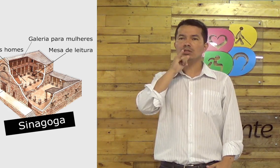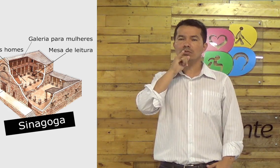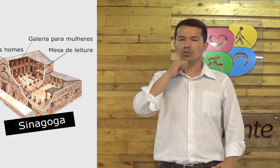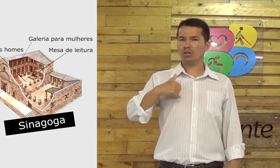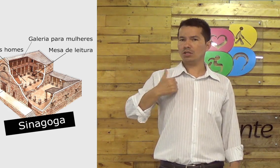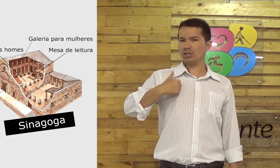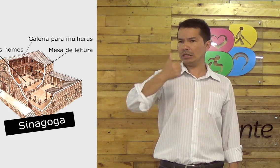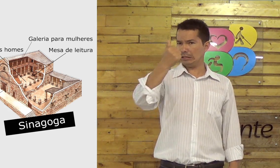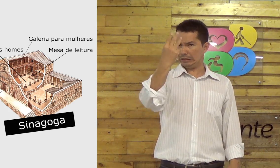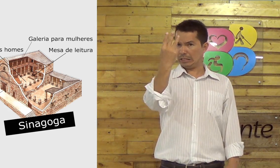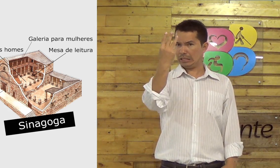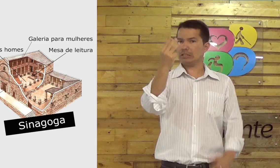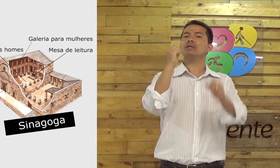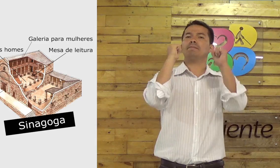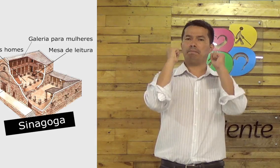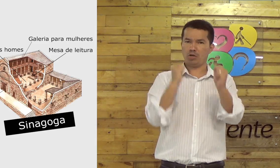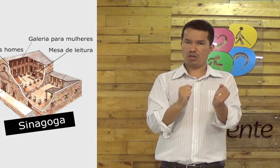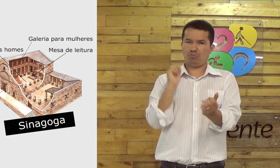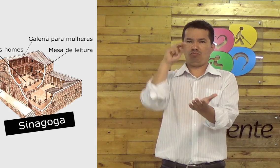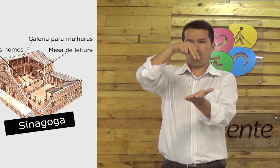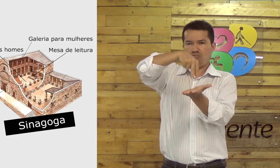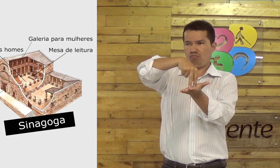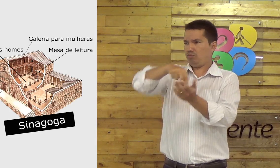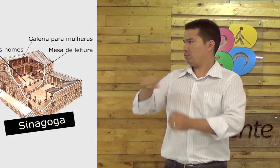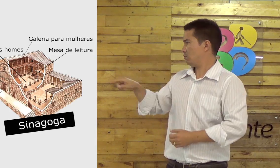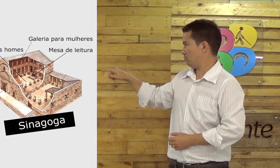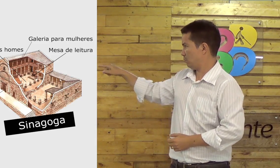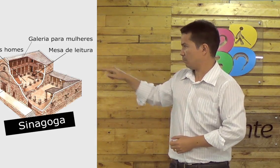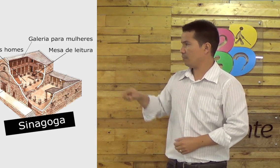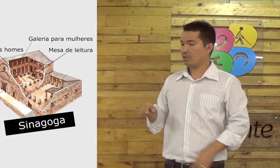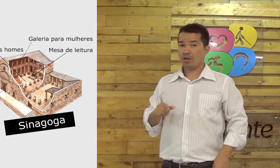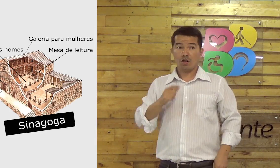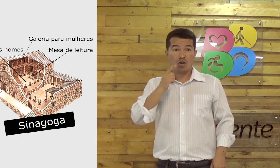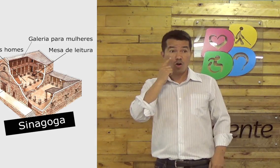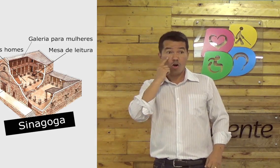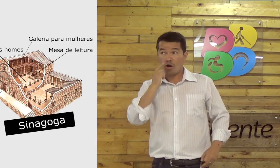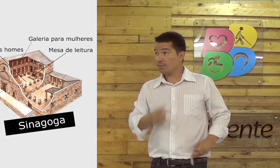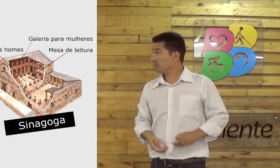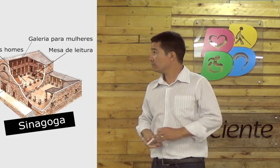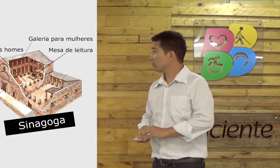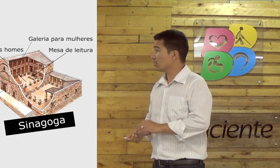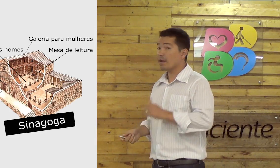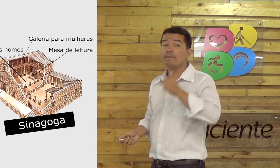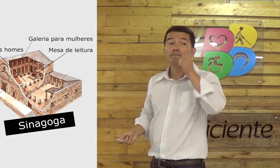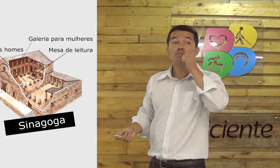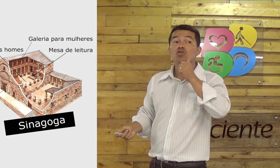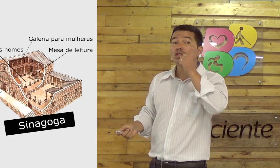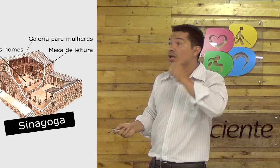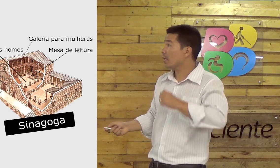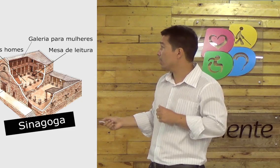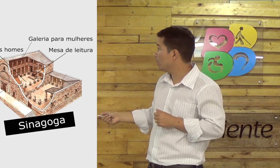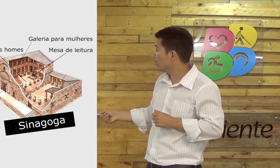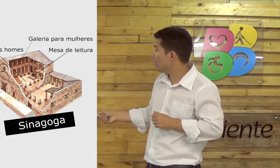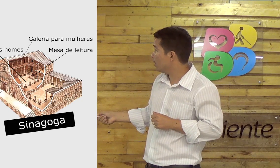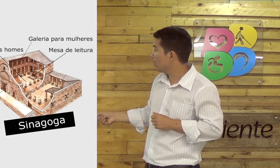podiam estar naquele pedaço de terreno, mas, a partir de 13 anos, os meninos que tinham 13 anos podiam ficar.